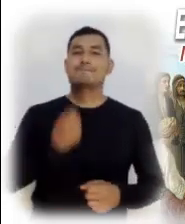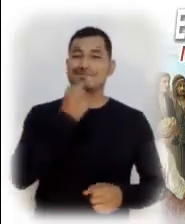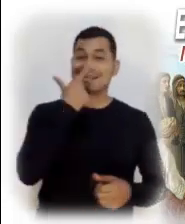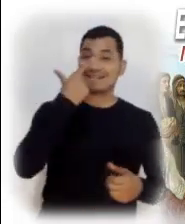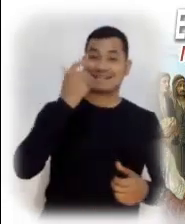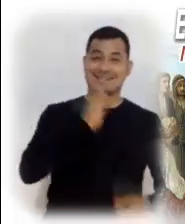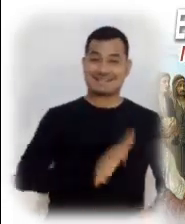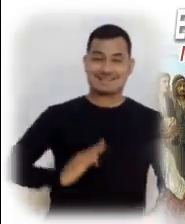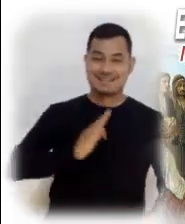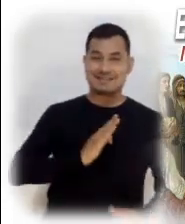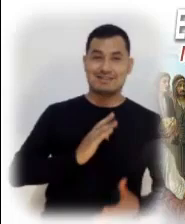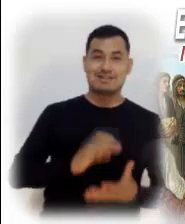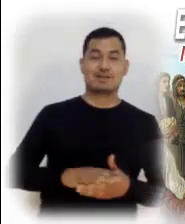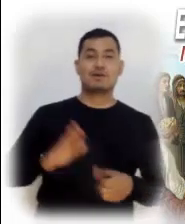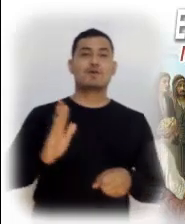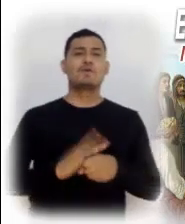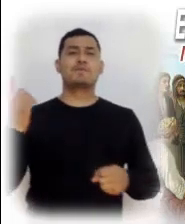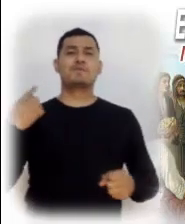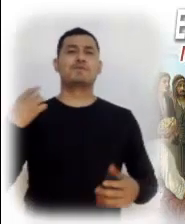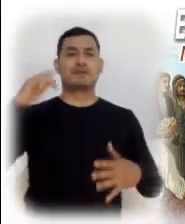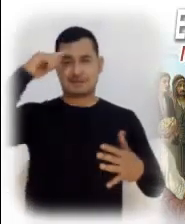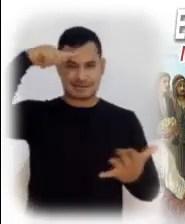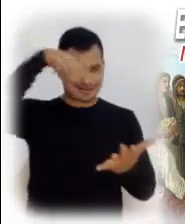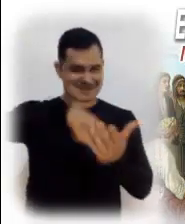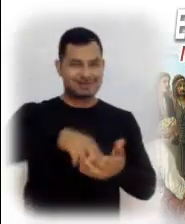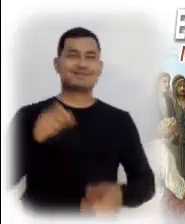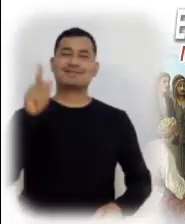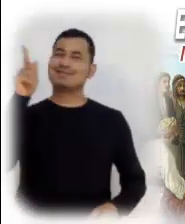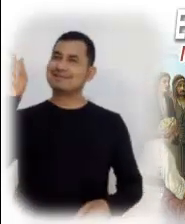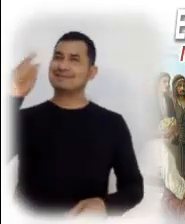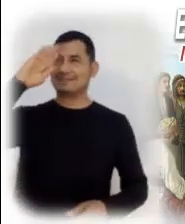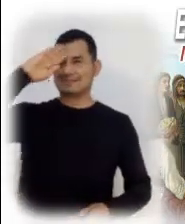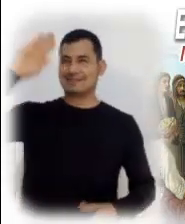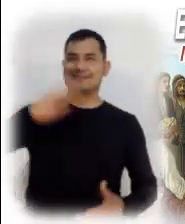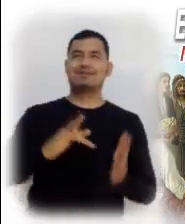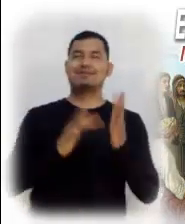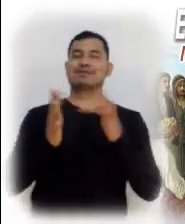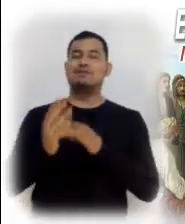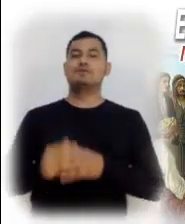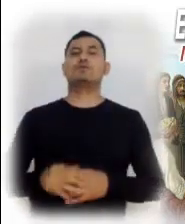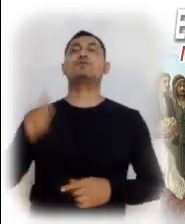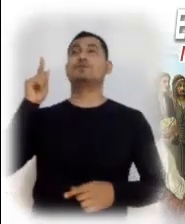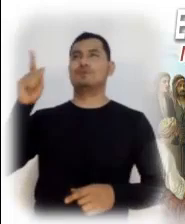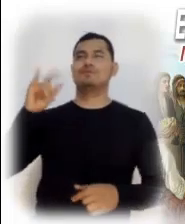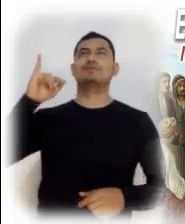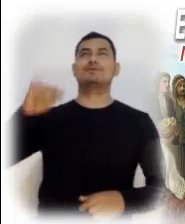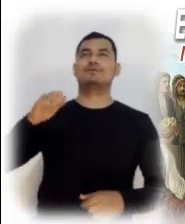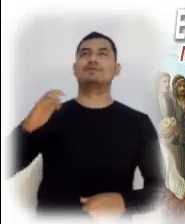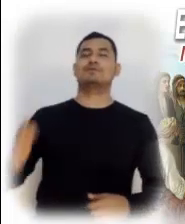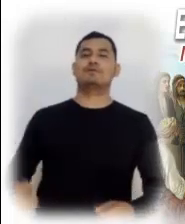Y hoy nos ponemos en Tus manos. Tú nos puedes levantar e iluminar. Señor,